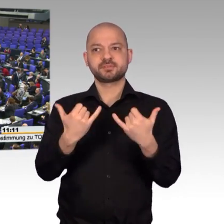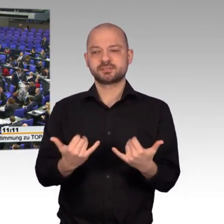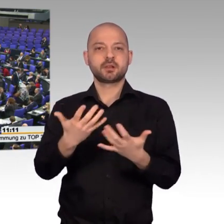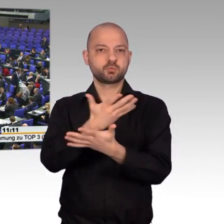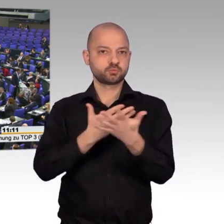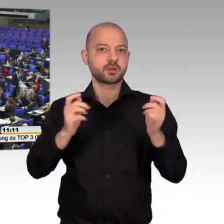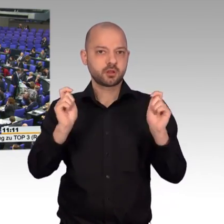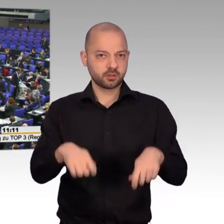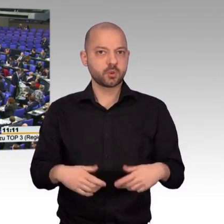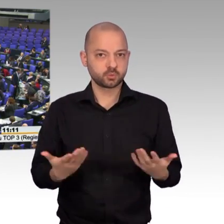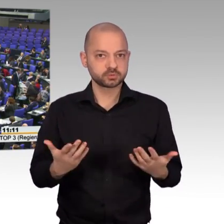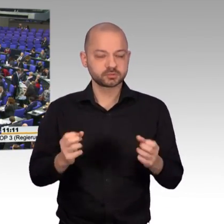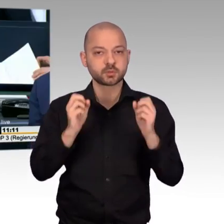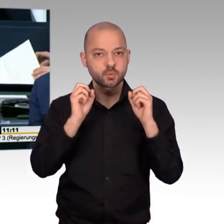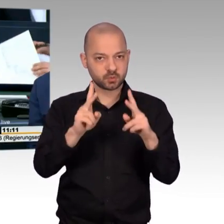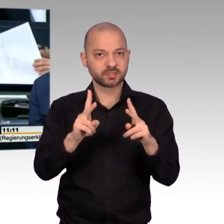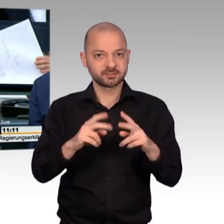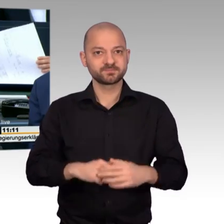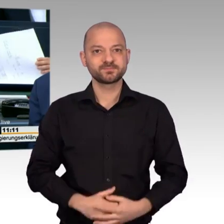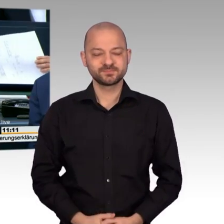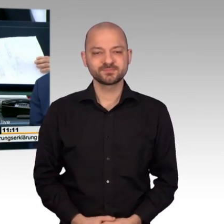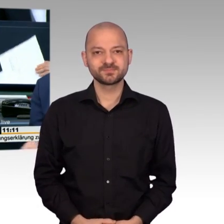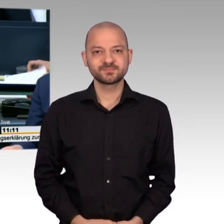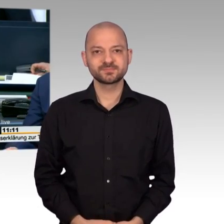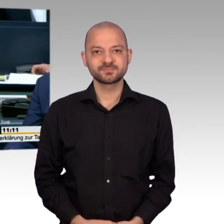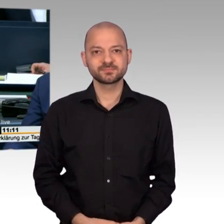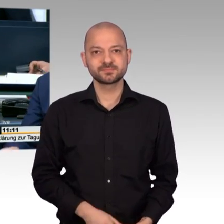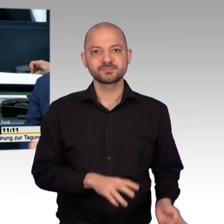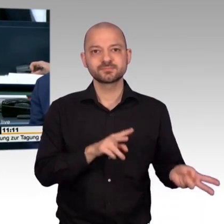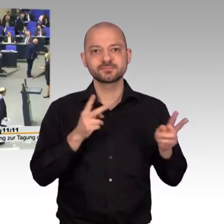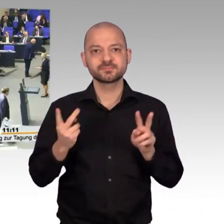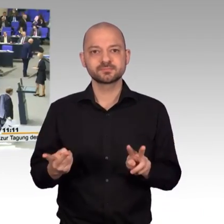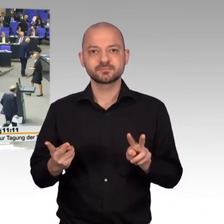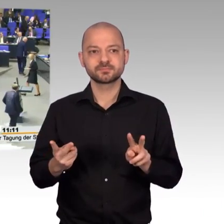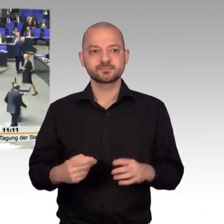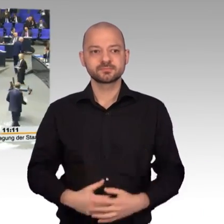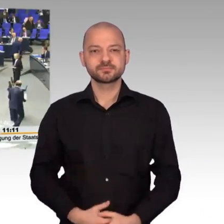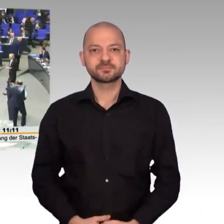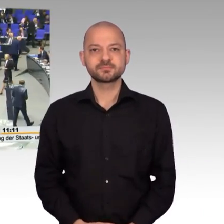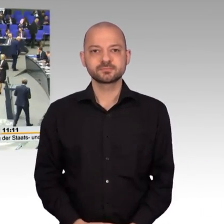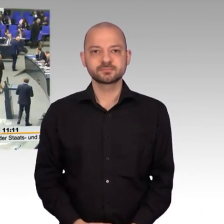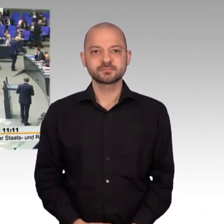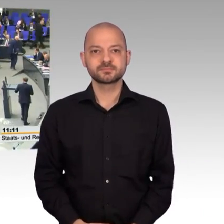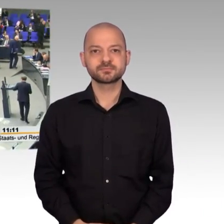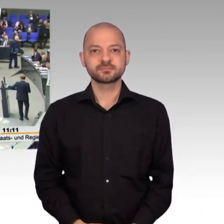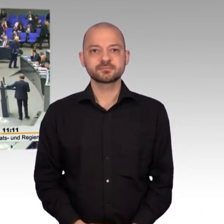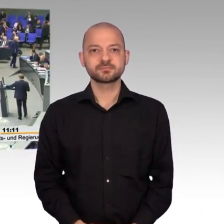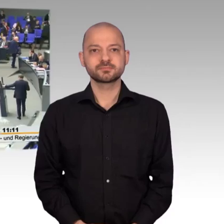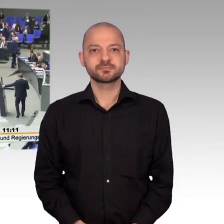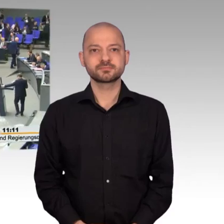Ich höre für die Aussprache. Das Wort hat zunächst für die CDU-CSU-Fraktion der geschätzte Kollege Dr. Johann Badefuhl.